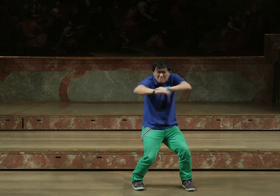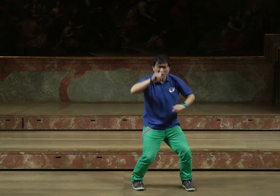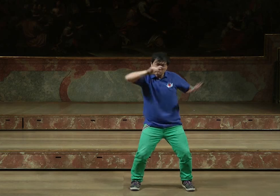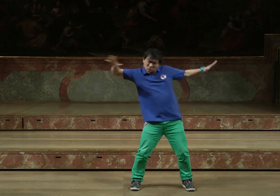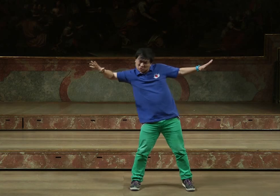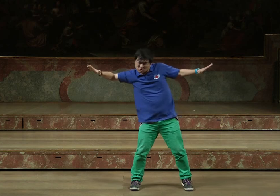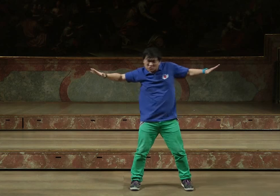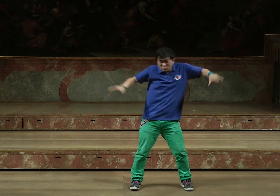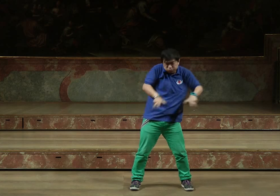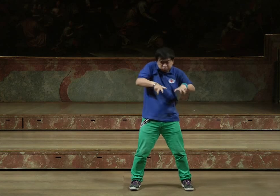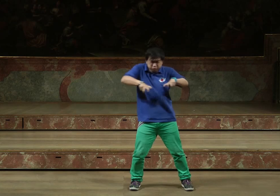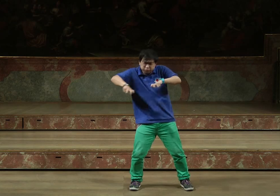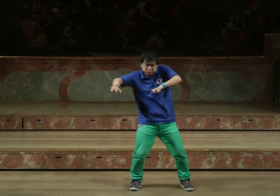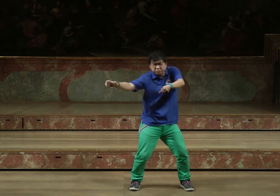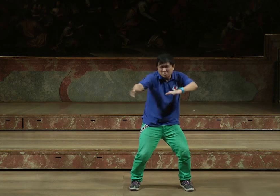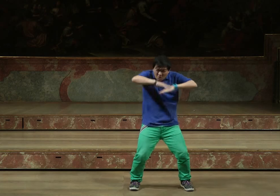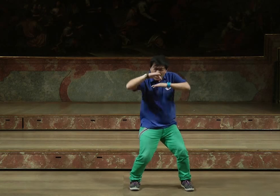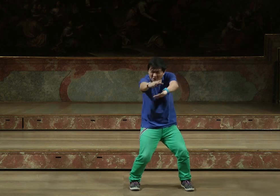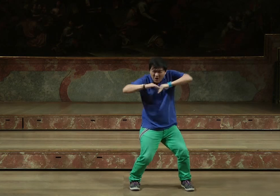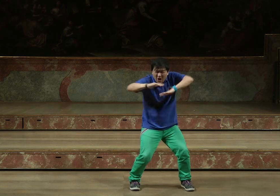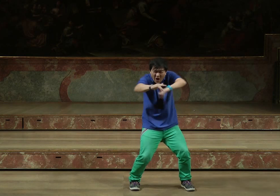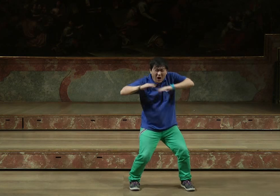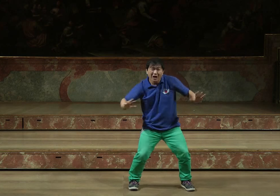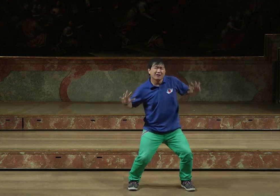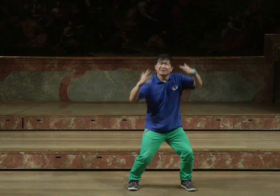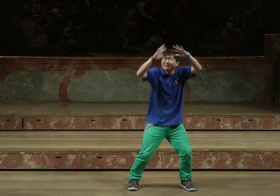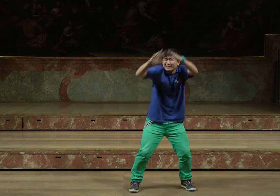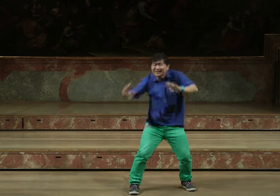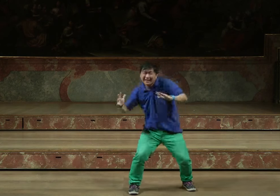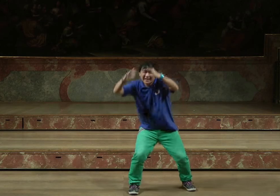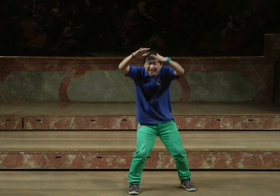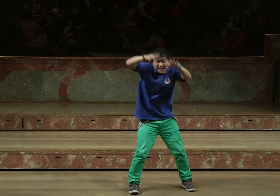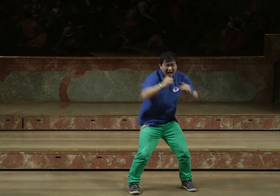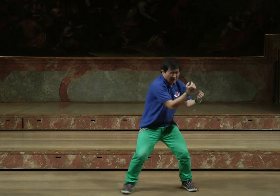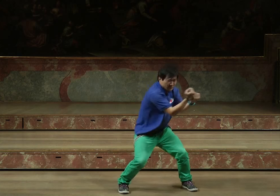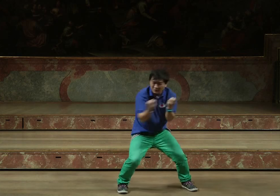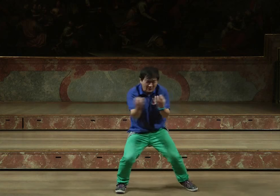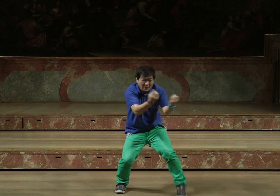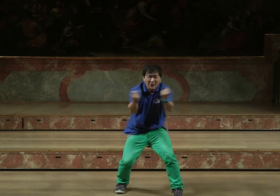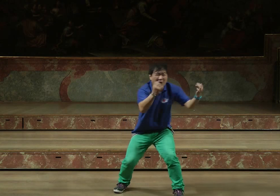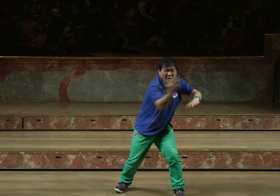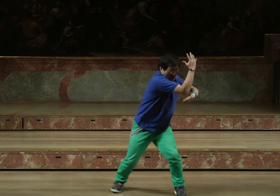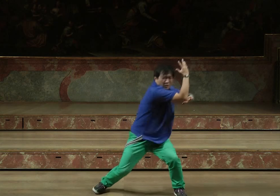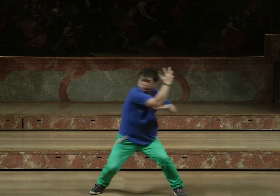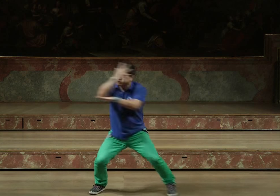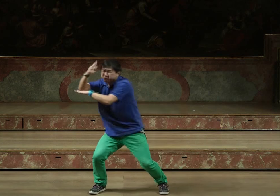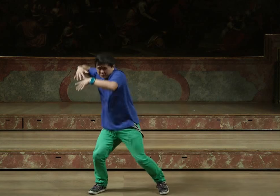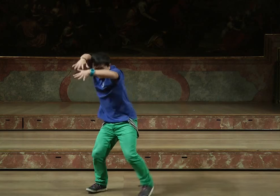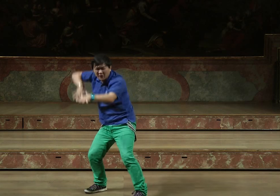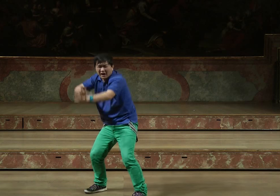Fliegen wir über das Meer und gelangen wir zu den Bergen. Zu den Blumen, zu den Feldern, zu